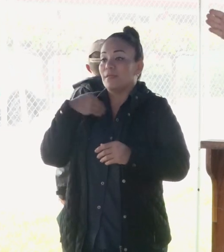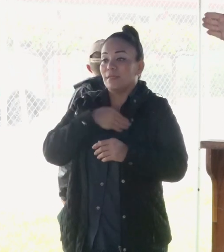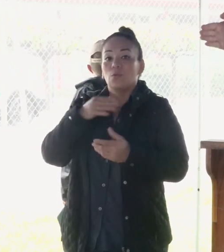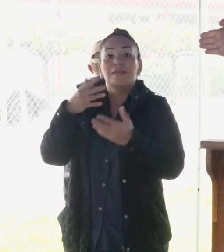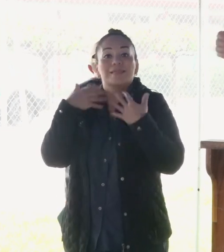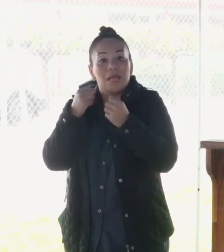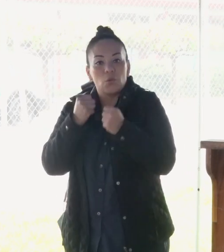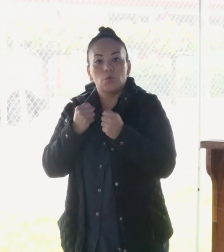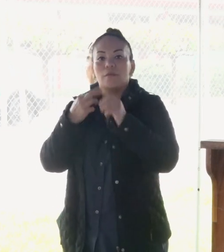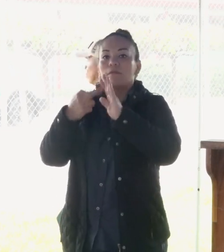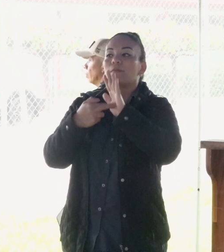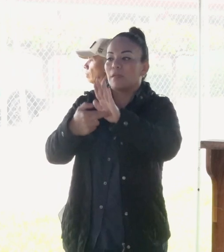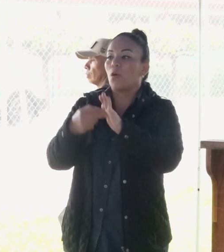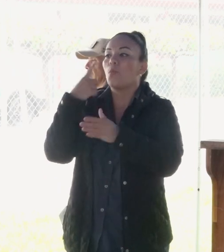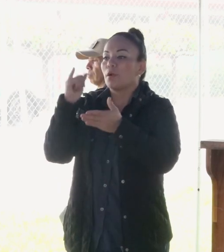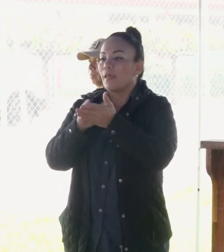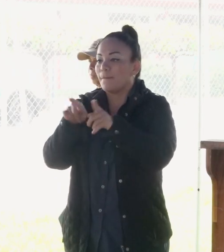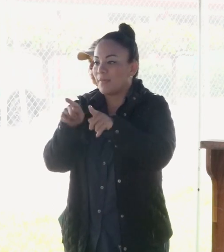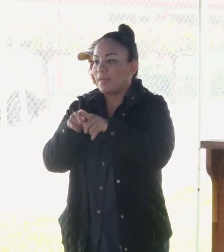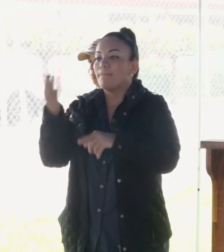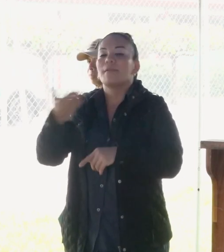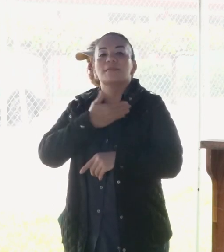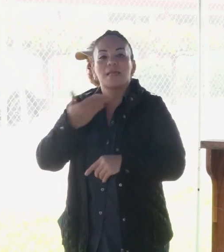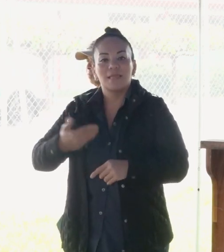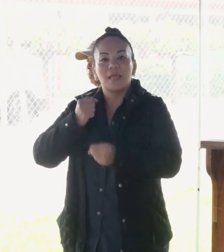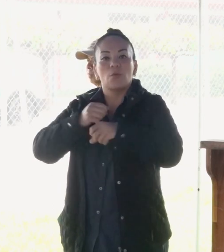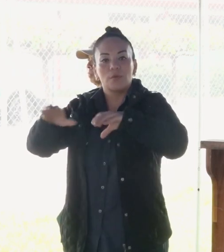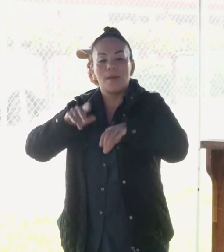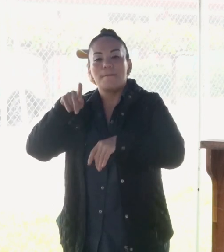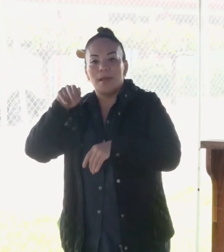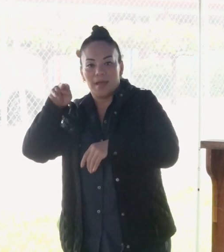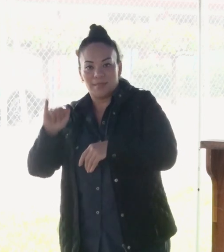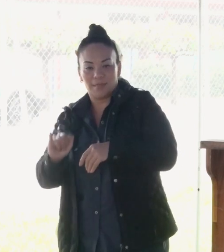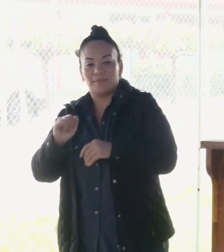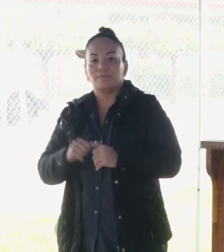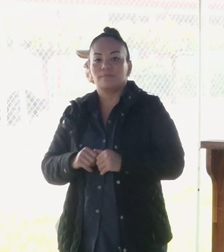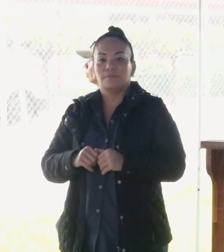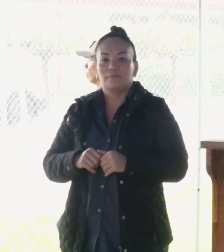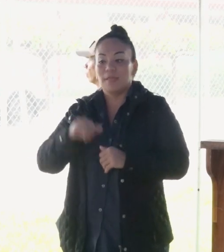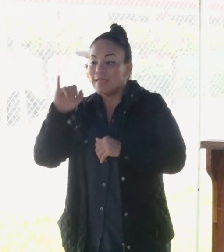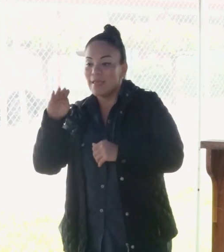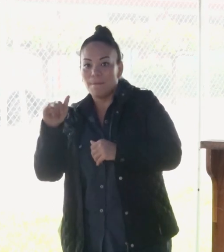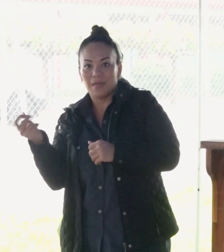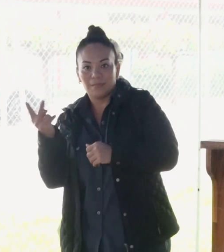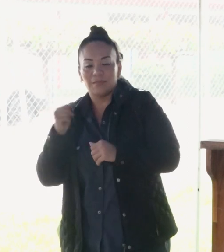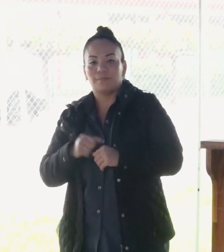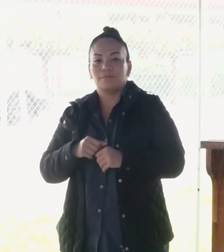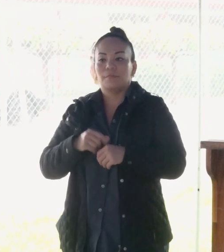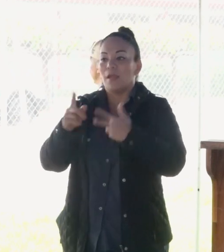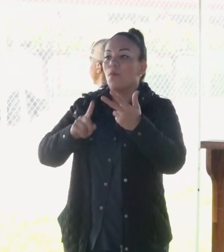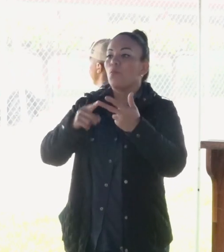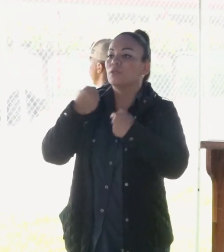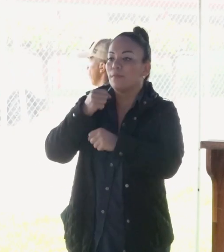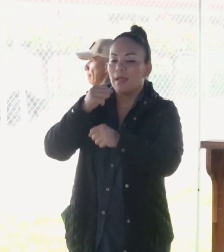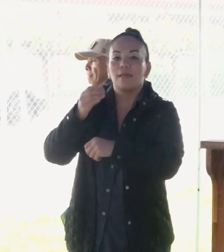representada por la Presidenta Ejecutiva del PANI y a Limas, la Municipalidad de